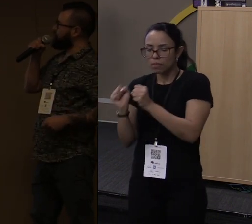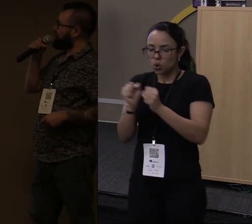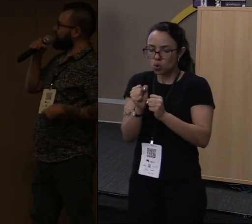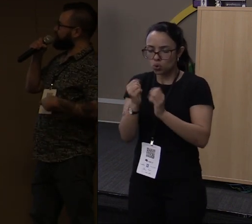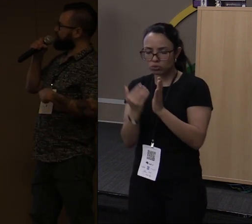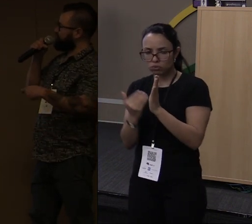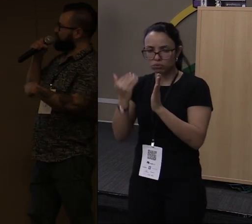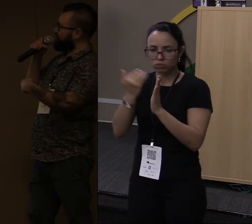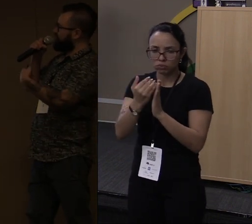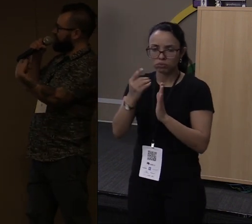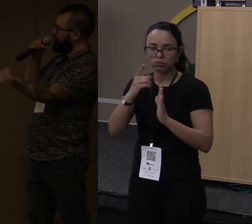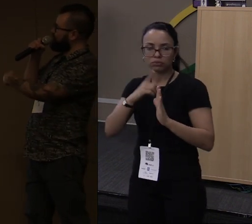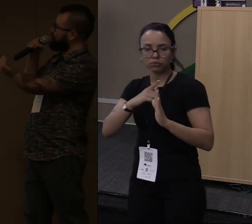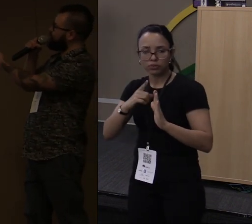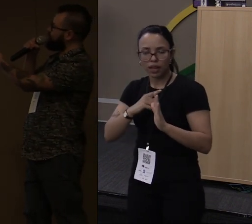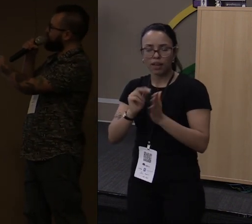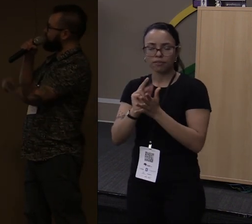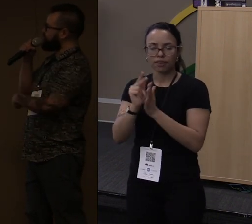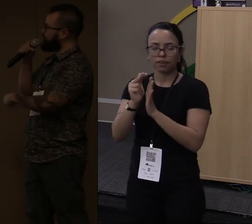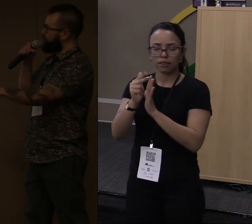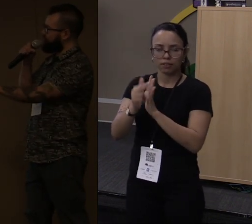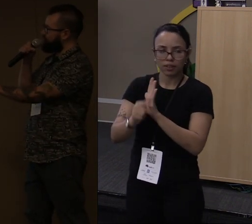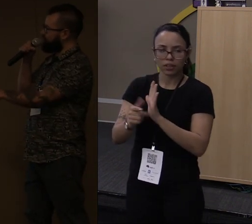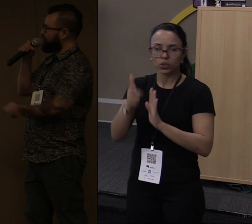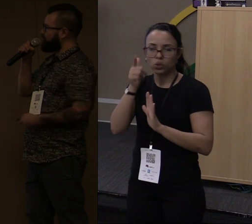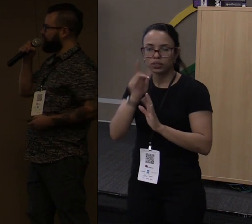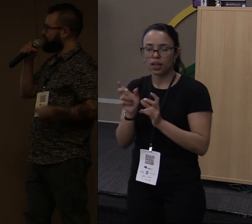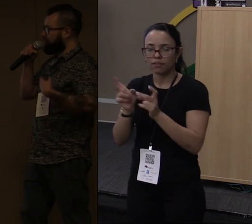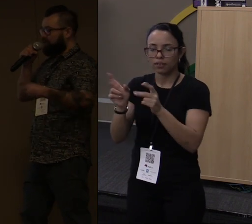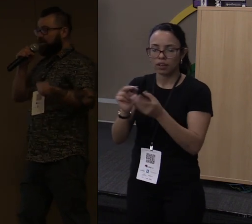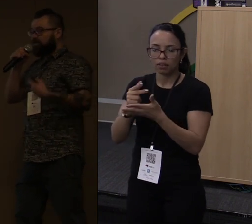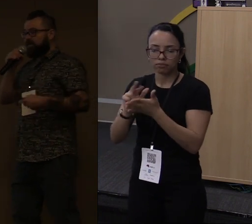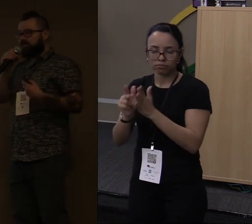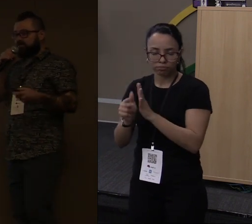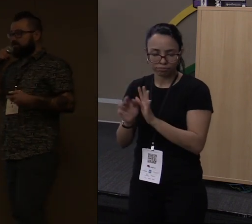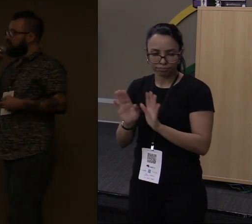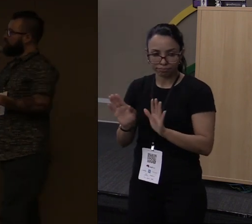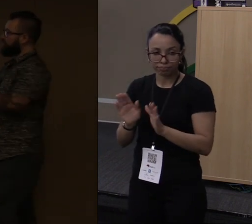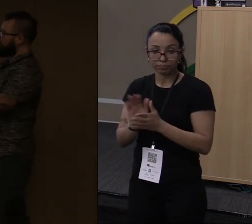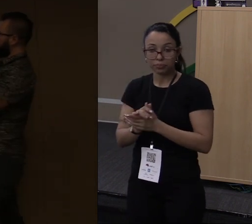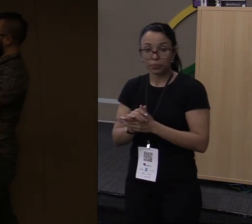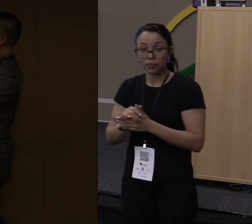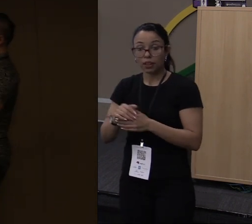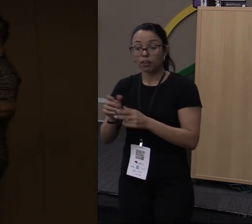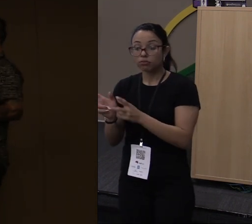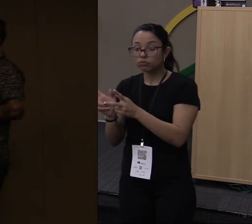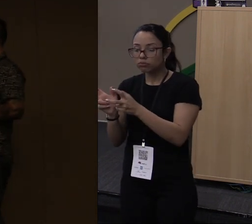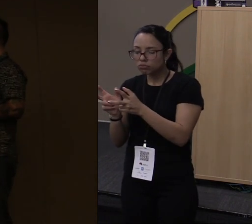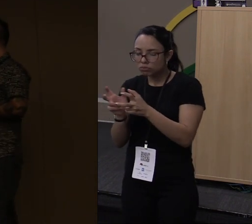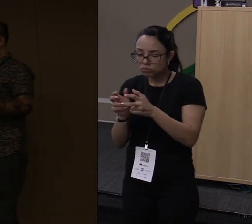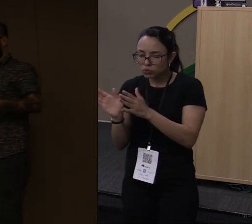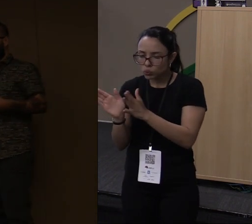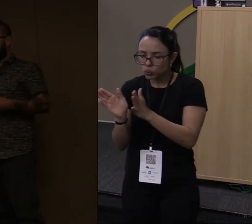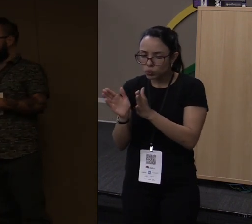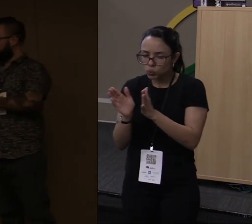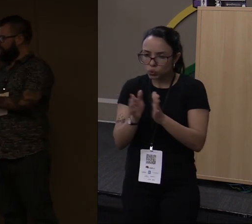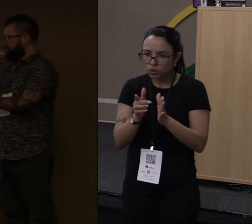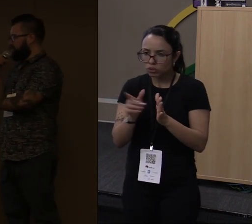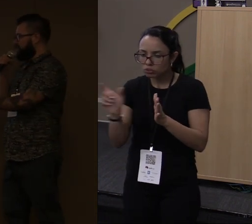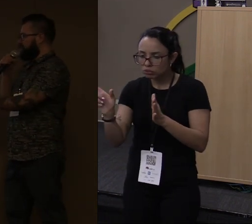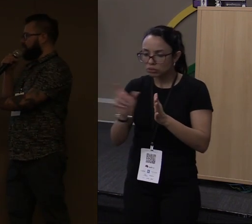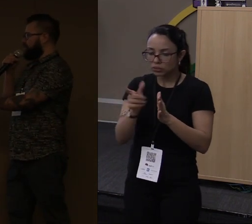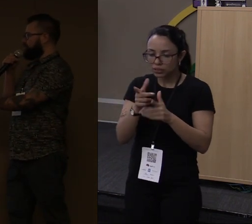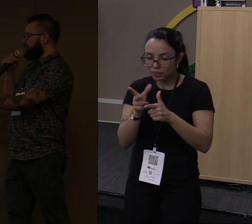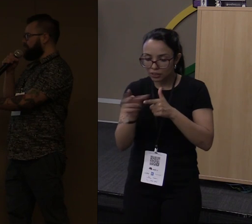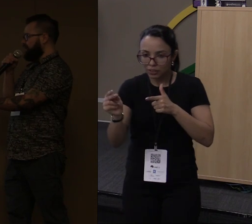vender meus itens por 300 moedas e por aí vai. Durante o jogo eu posso ganhar essa carta. Como é que eu faço isso em